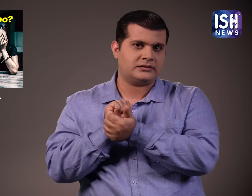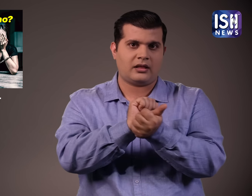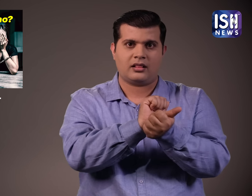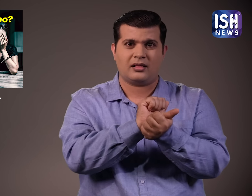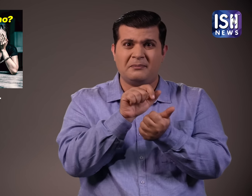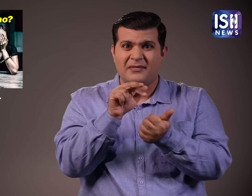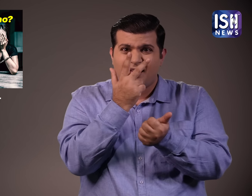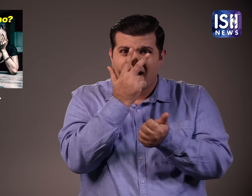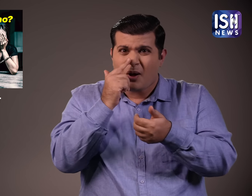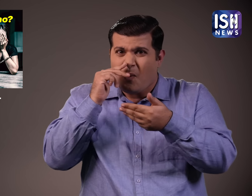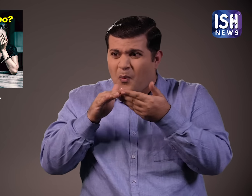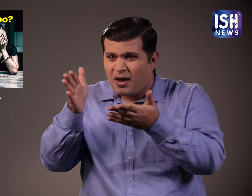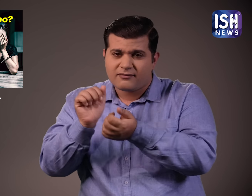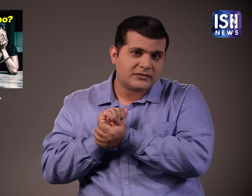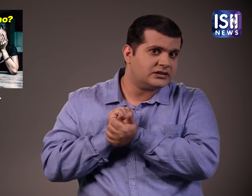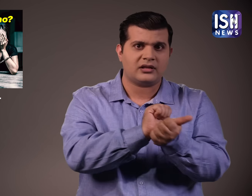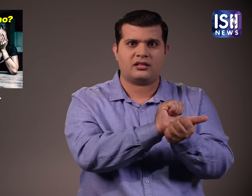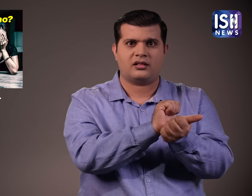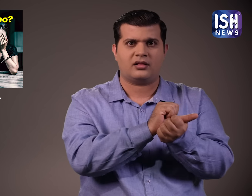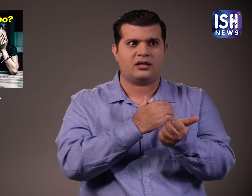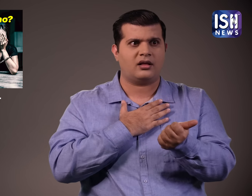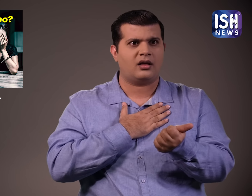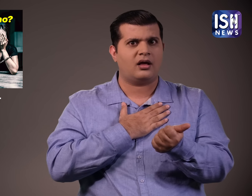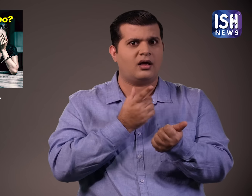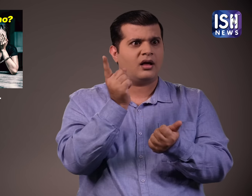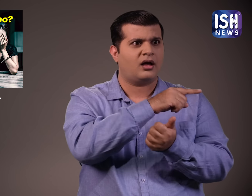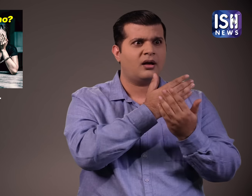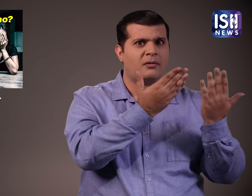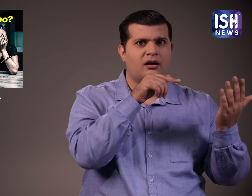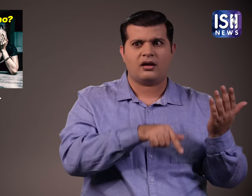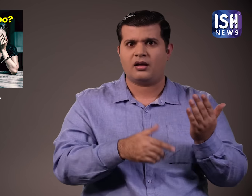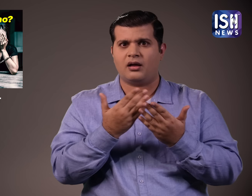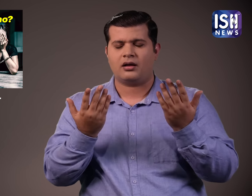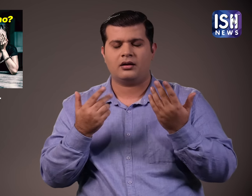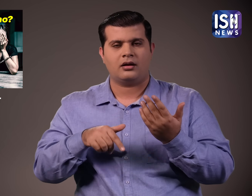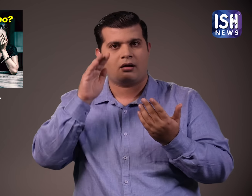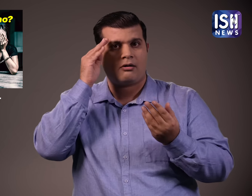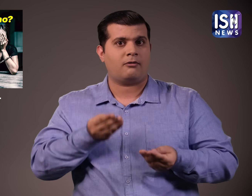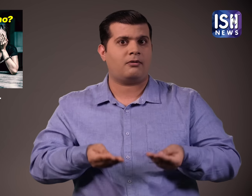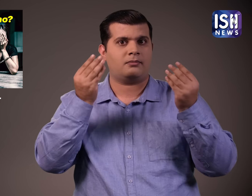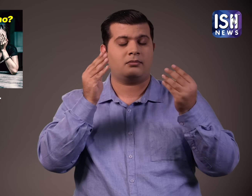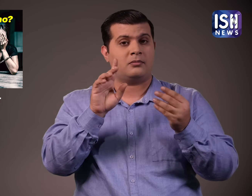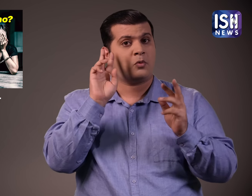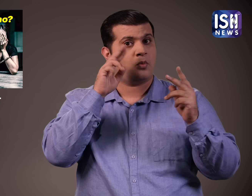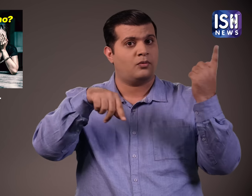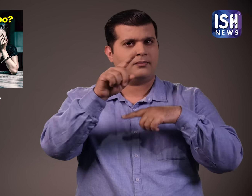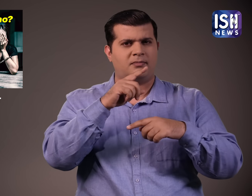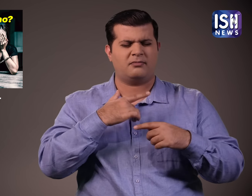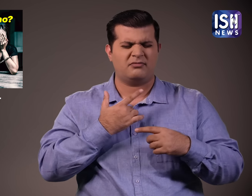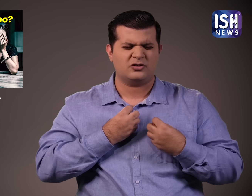कर लिया है अर्शत के बीवी रुकसाना को गिरफतार कर लिया गया है अब पेपर में दो अलग-अलग खबरे चपी थी ये